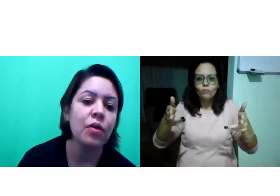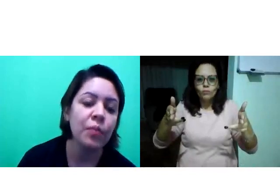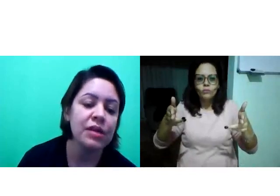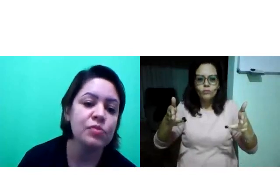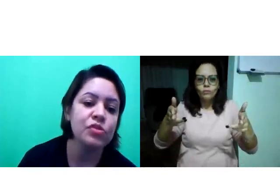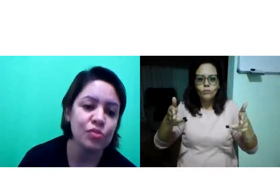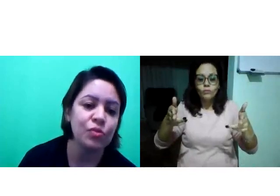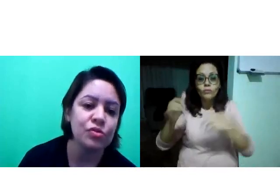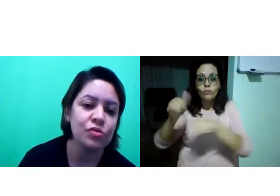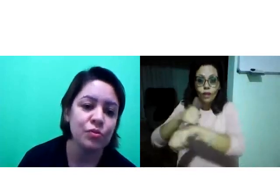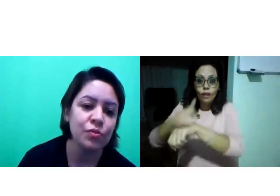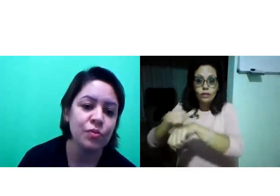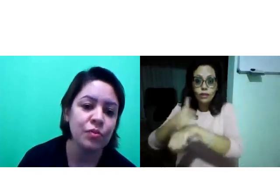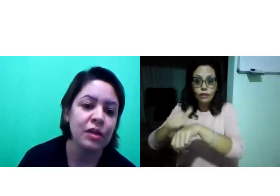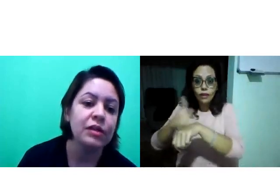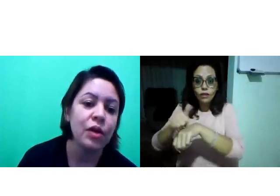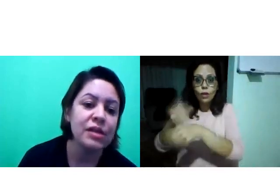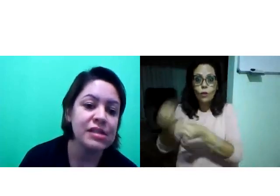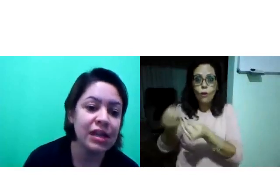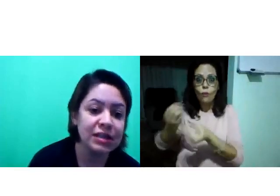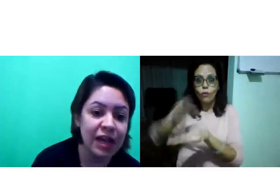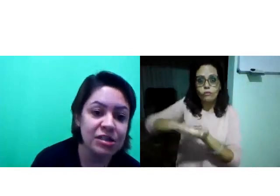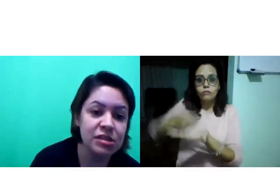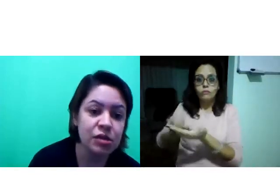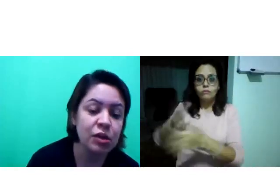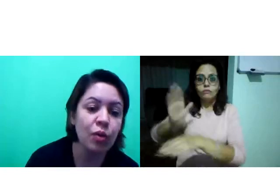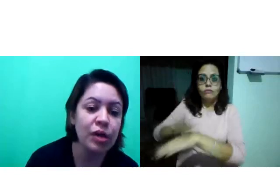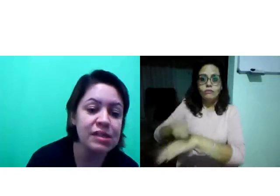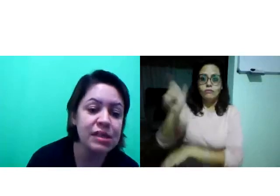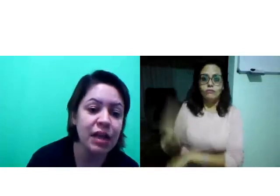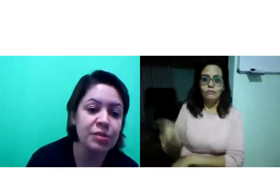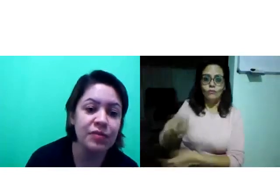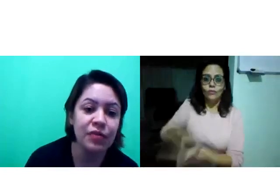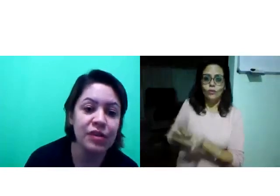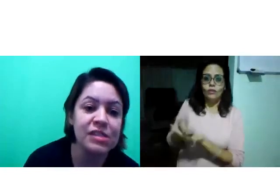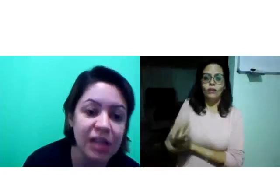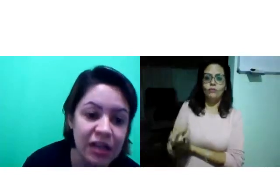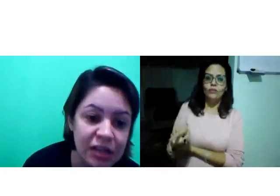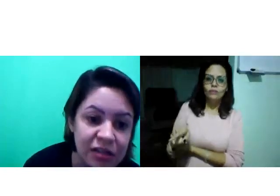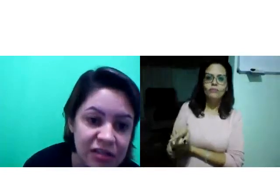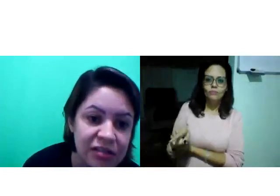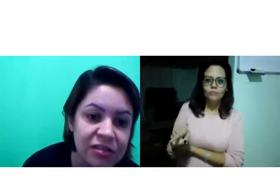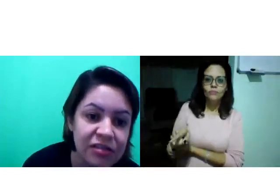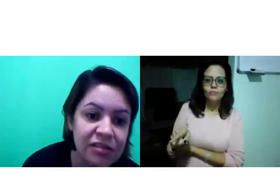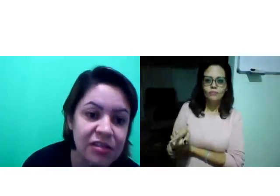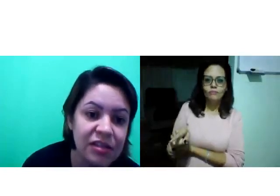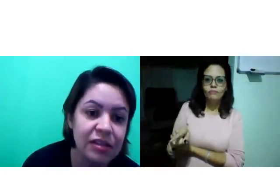precisa ser o mesmo discurso. Então, as estratégias... Então, como que esse intérprete vai fazer ali?